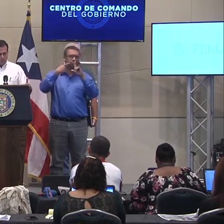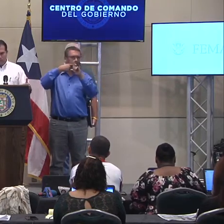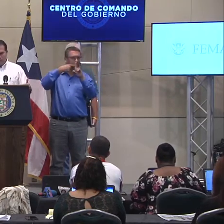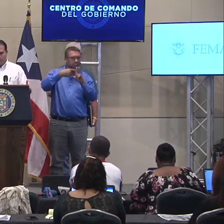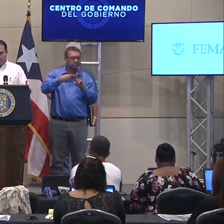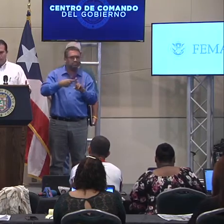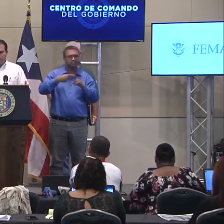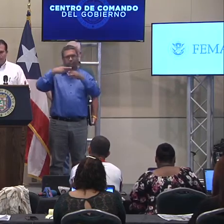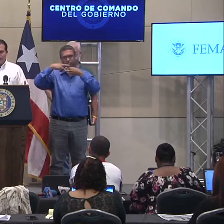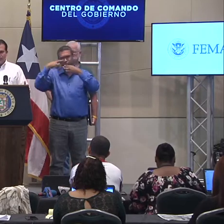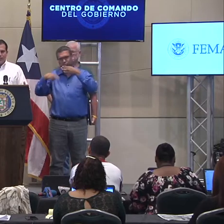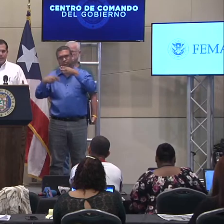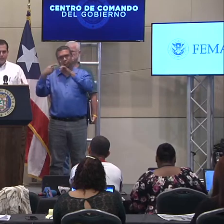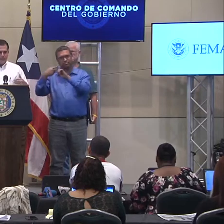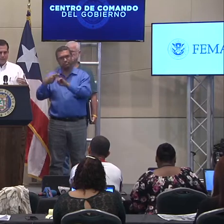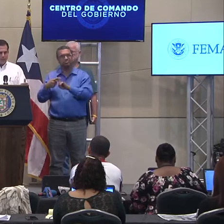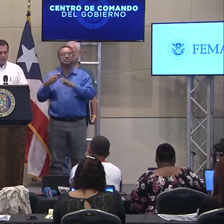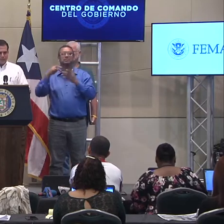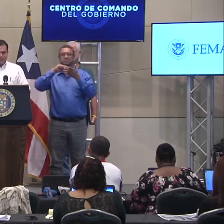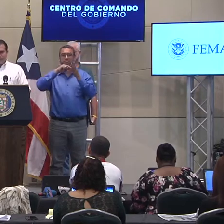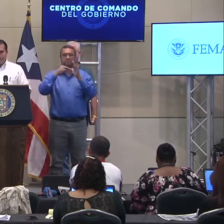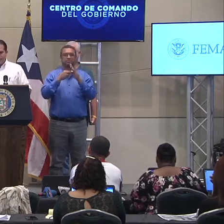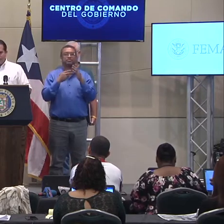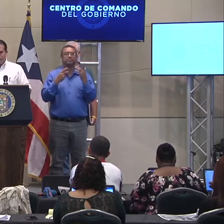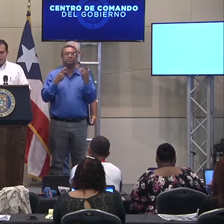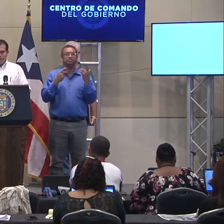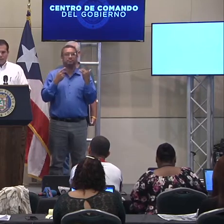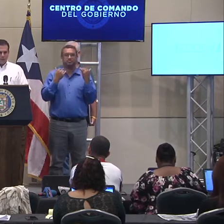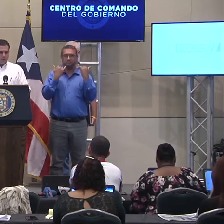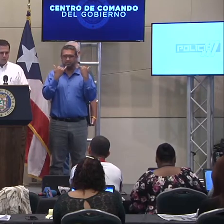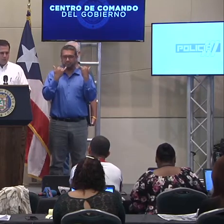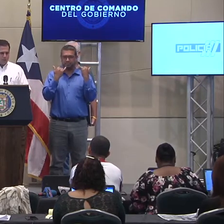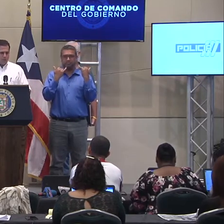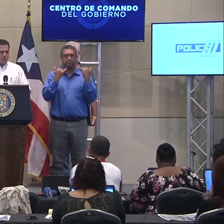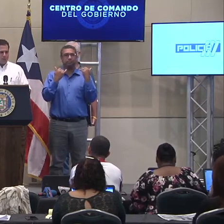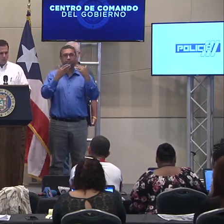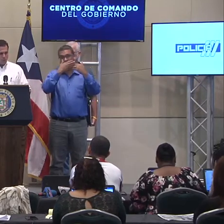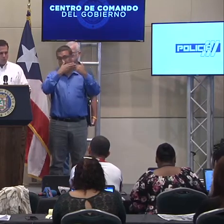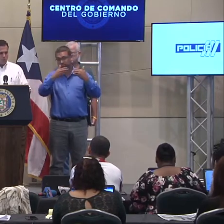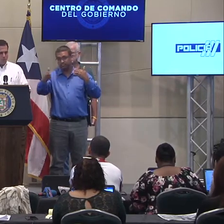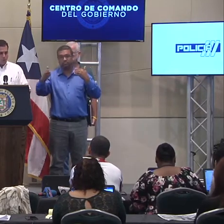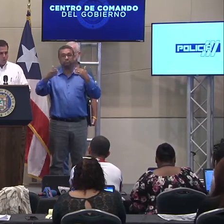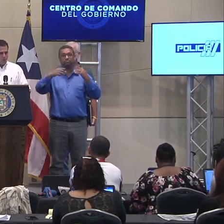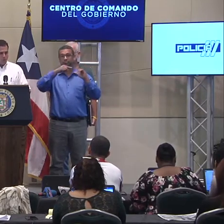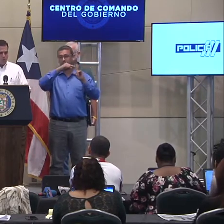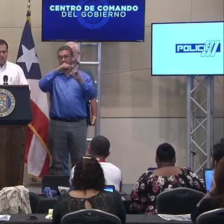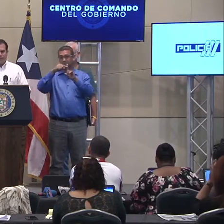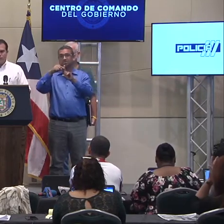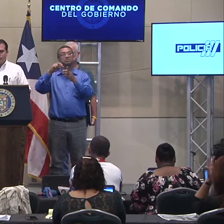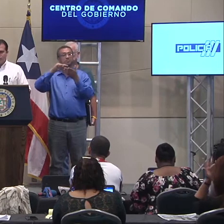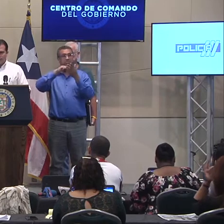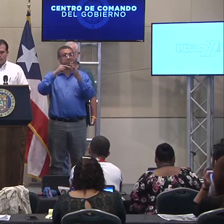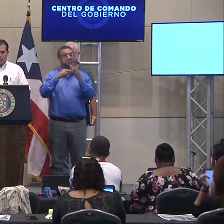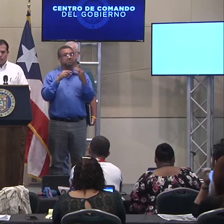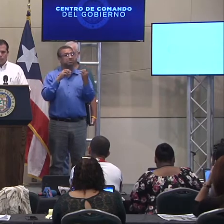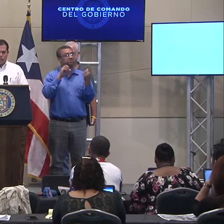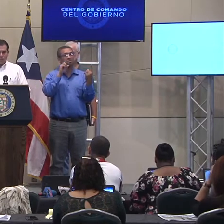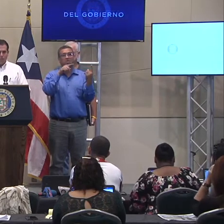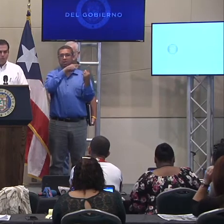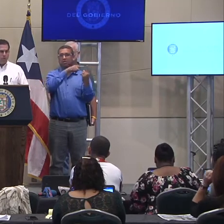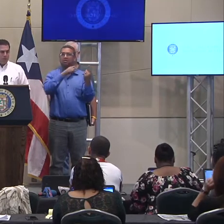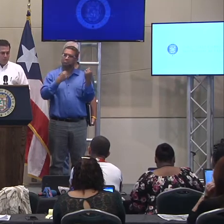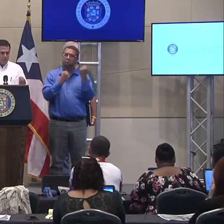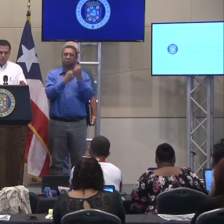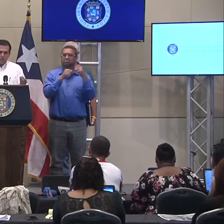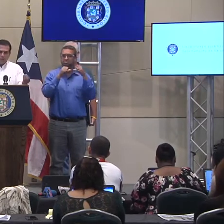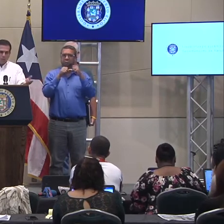y lo que quise decir es que ante las expectativas de que continuara siendo ello, esto no decepcionó, esto reiteró su, su